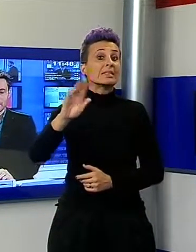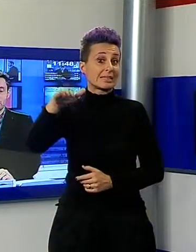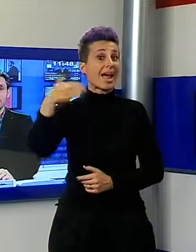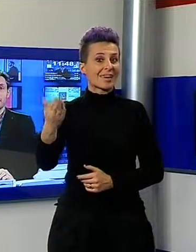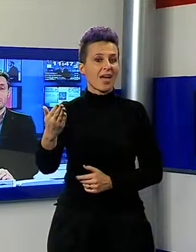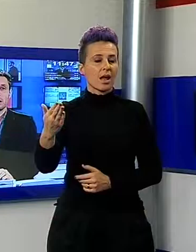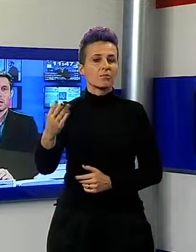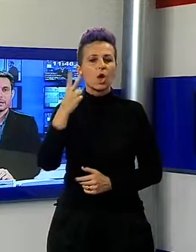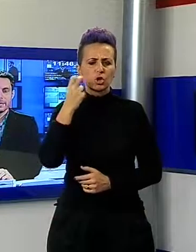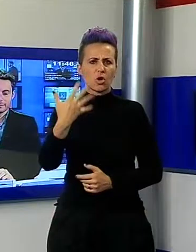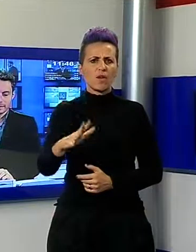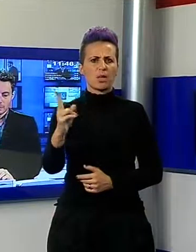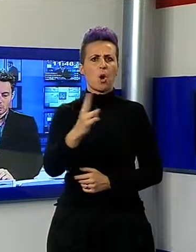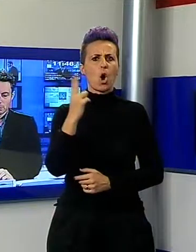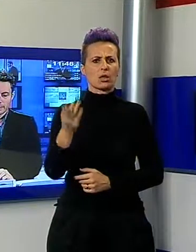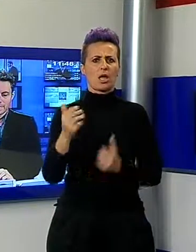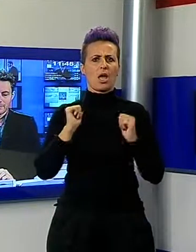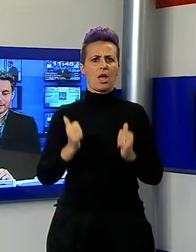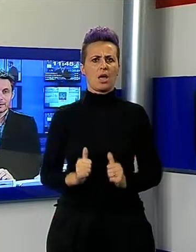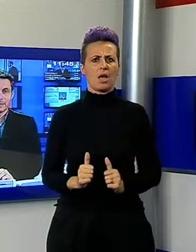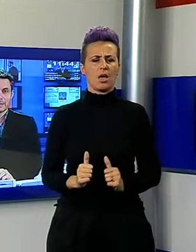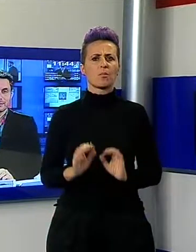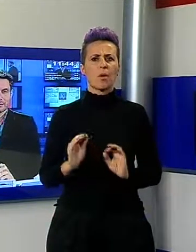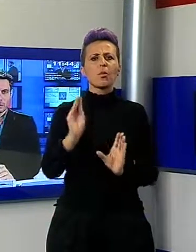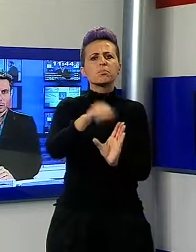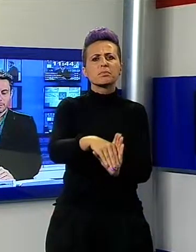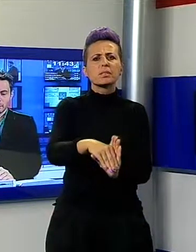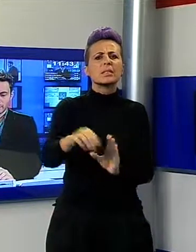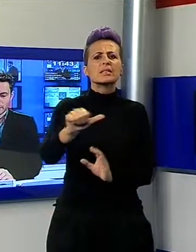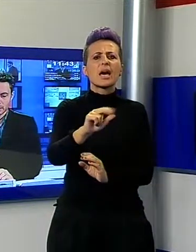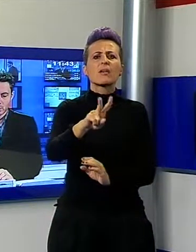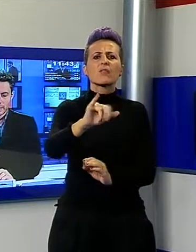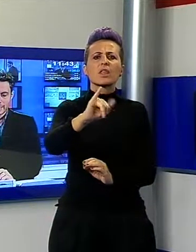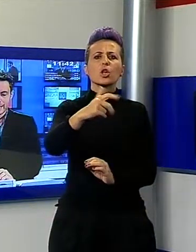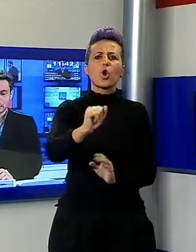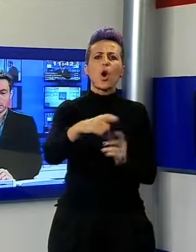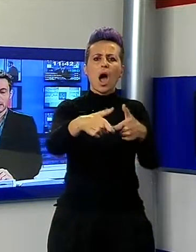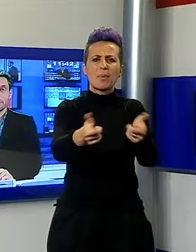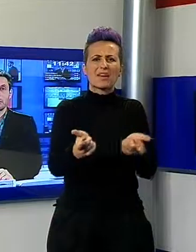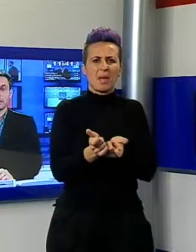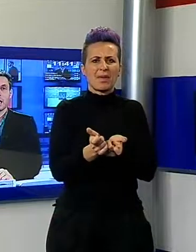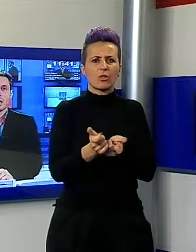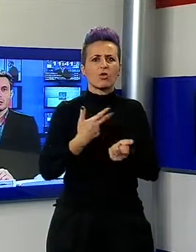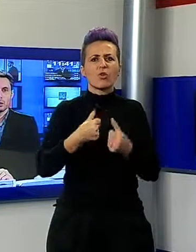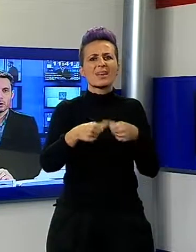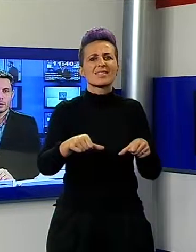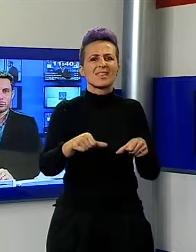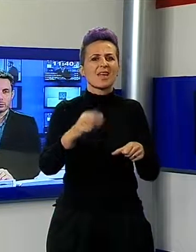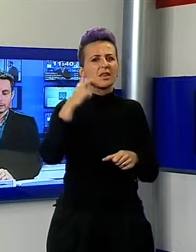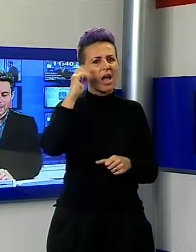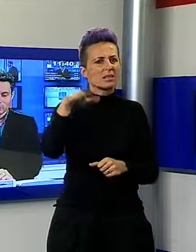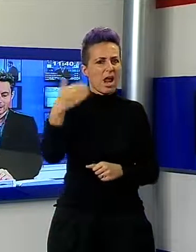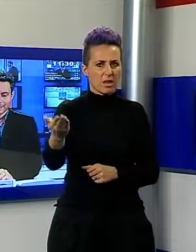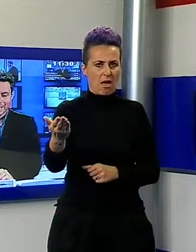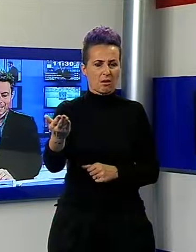appartamento abitato da extra comunitari in Viale Sardegna, San Vito, alle porte di Lucca. Le cause della morte sono ancora